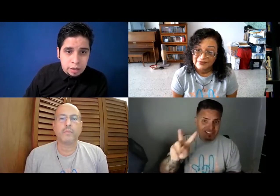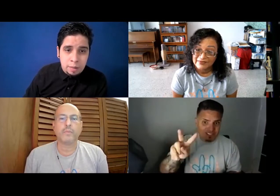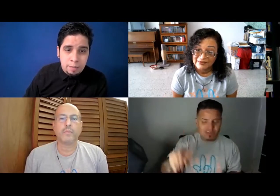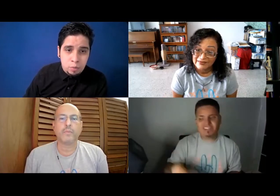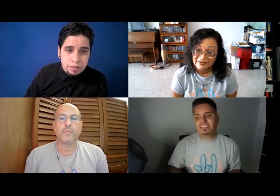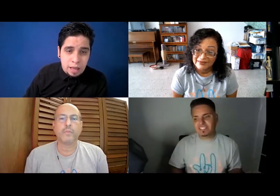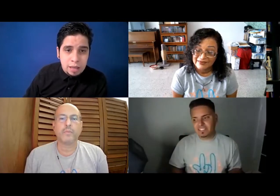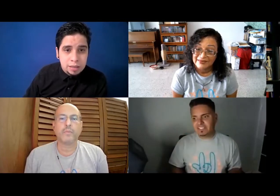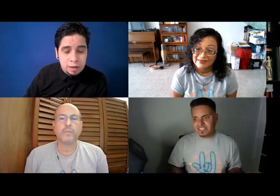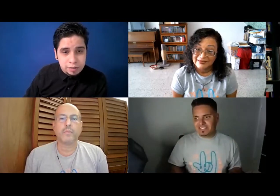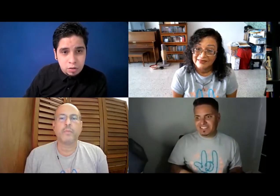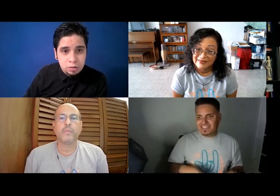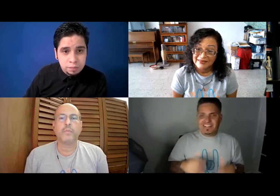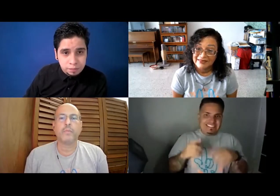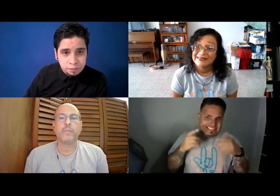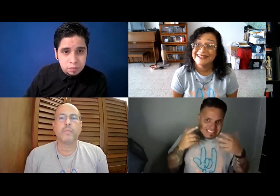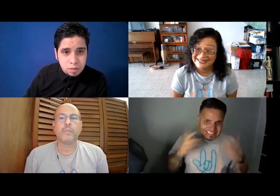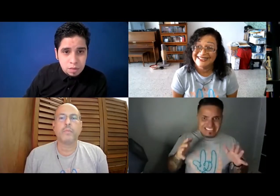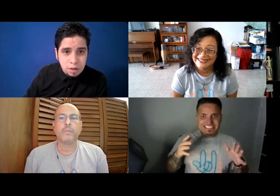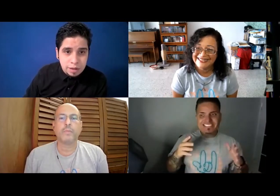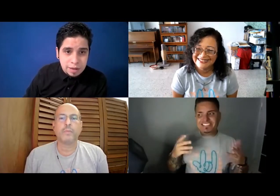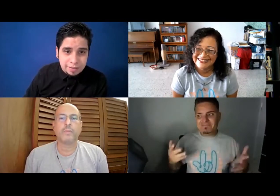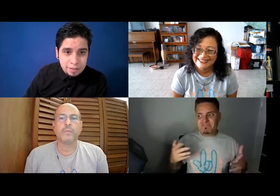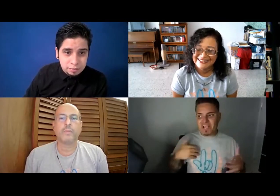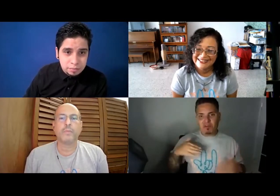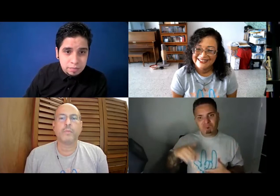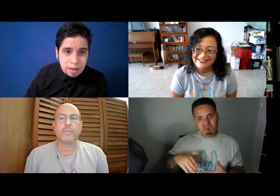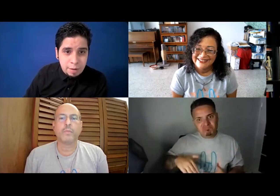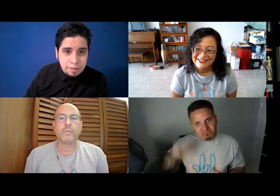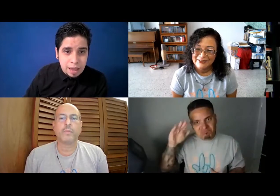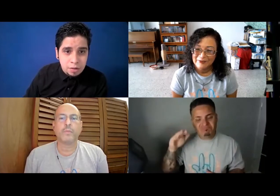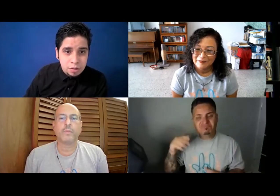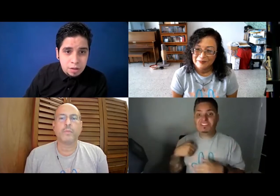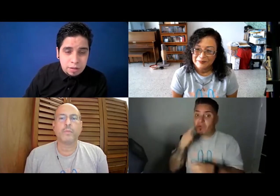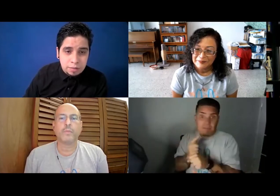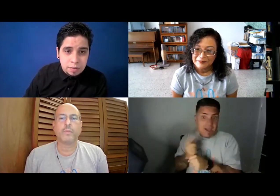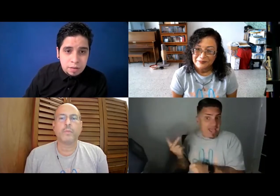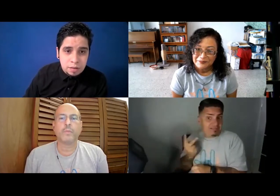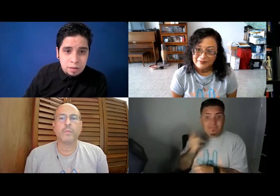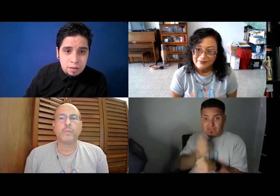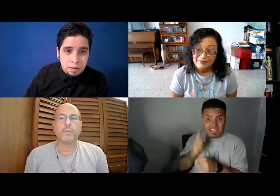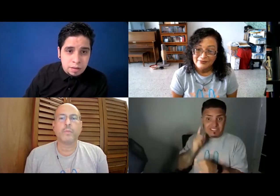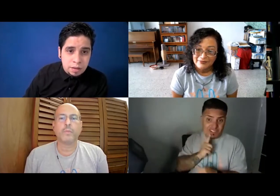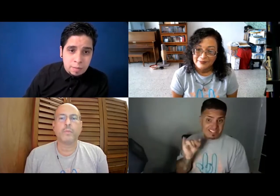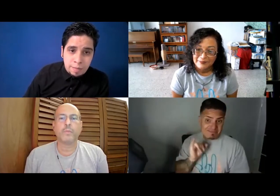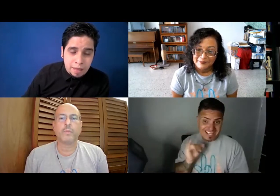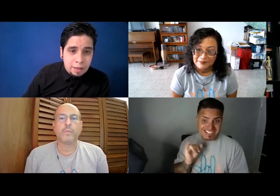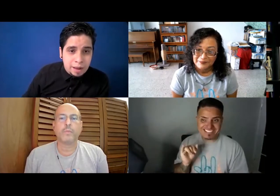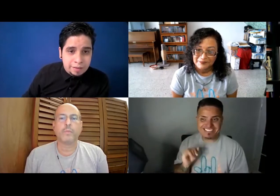en publicidad, en televisión, y así, ¿verdad? Me he bandeado. Y mi hermana también hace lo